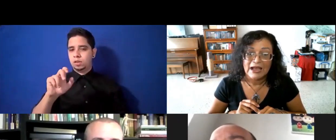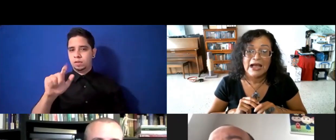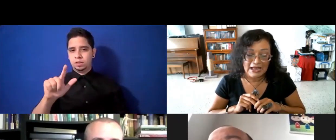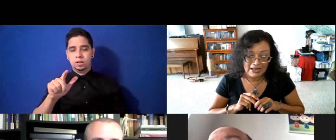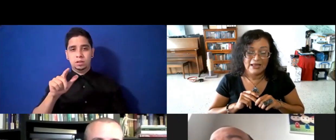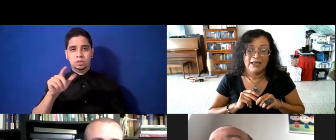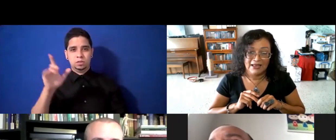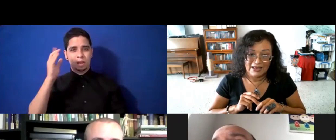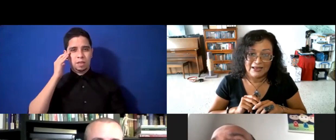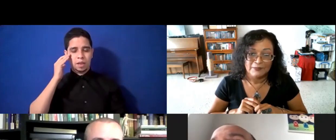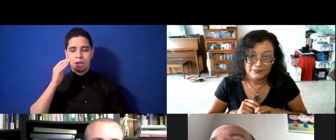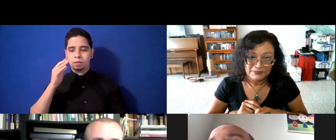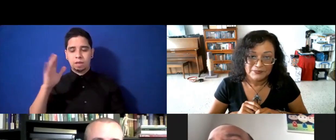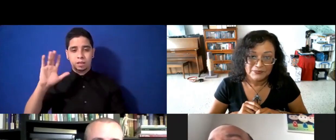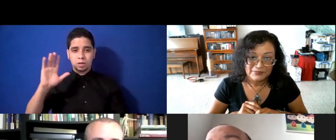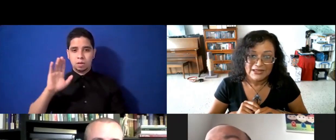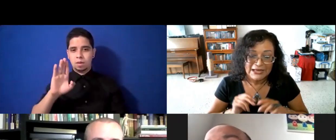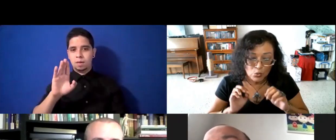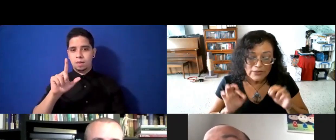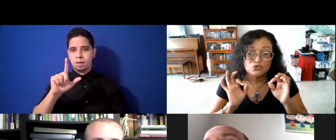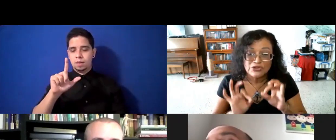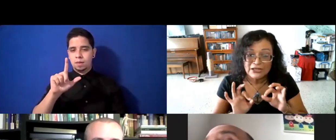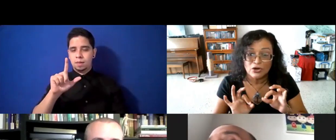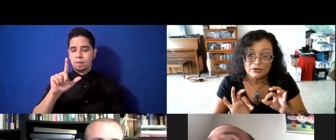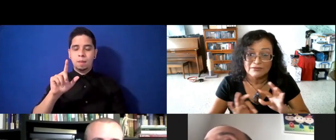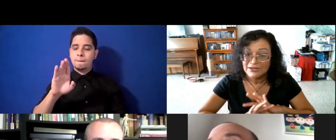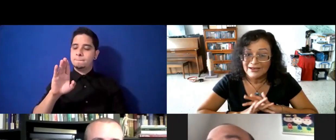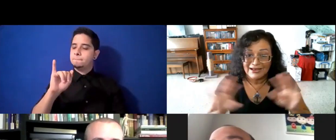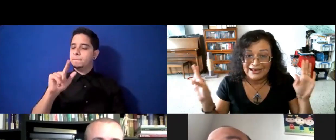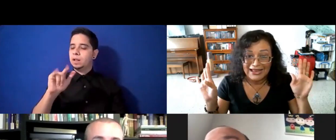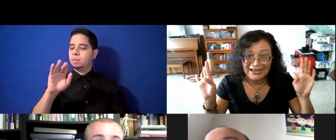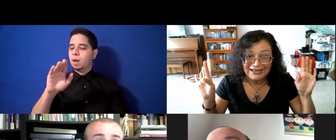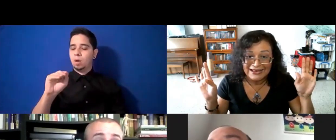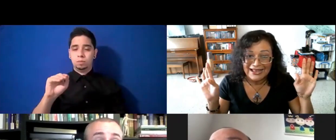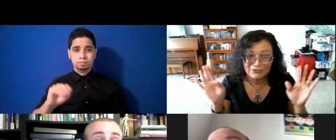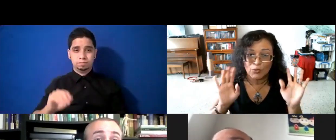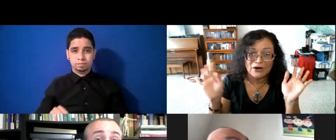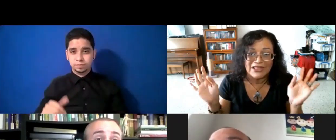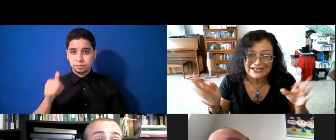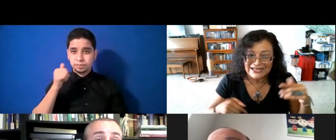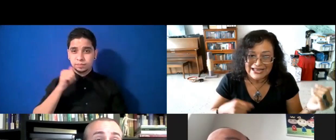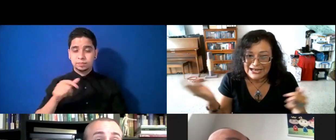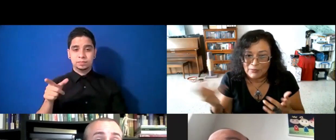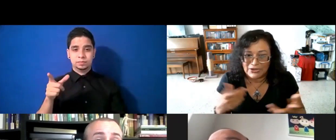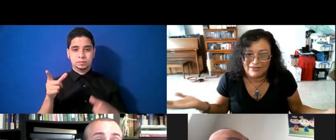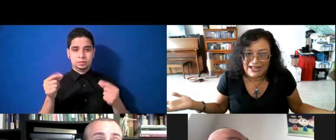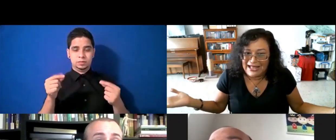así que ahí está, el mercadito de Luli. Y Luli, ella es, ella es tu mano derecha, chiquierla, porque, mi